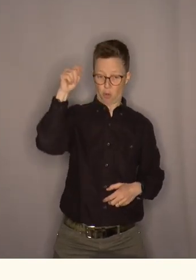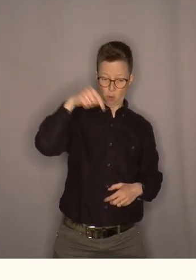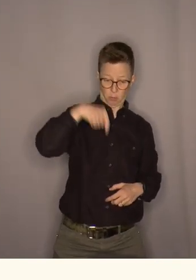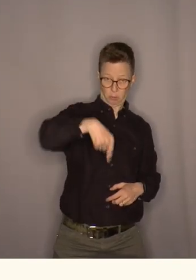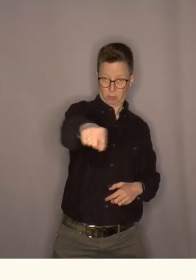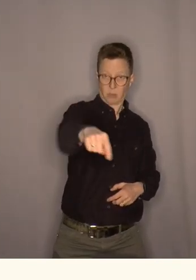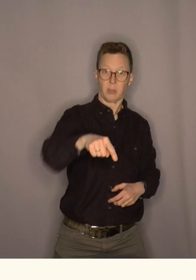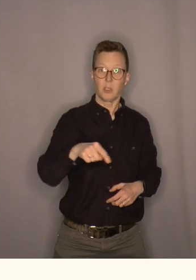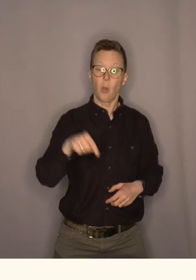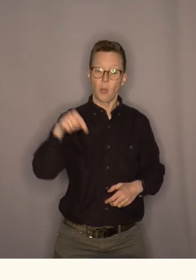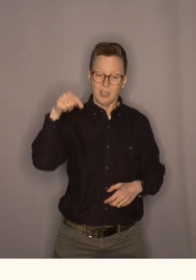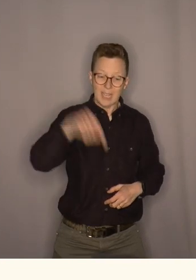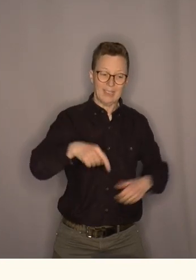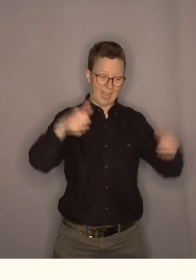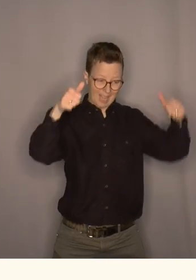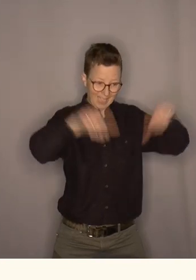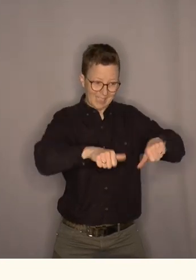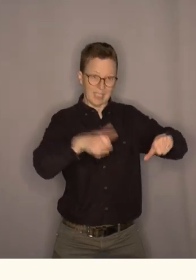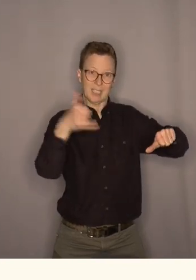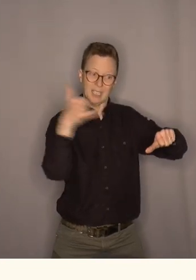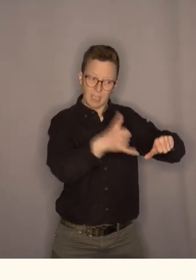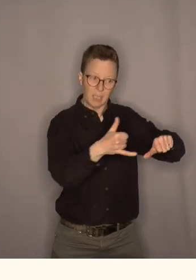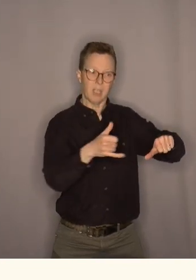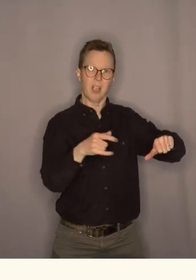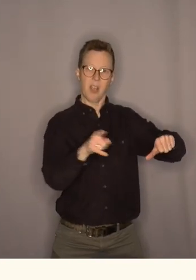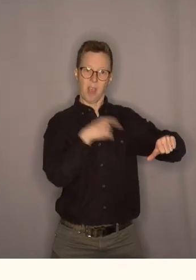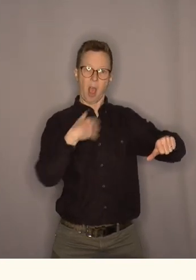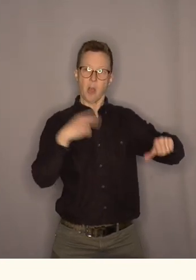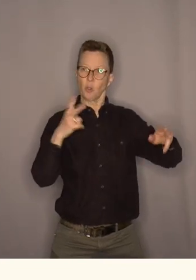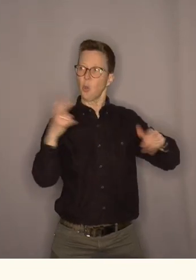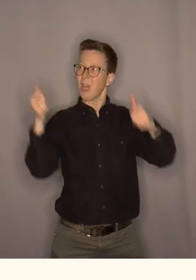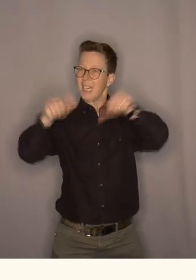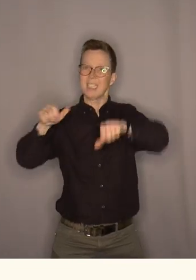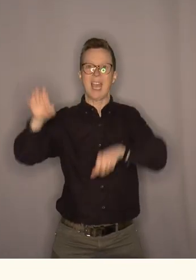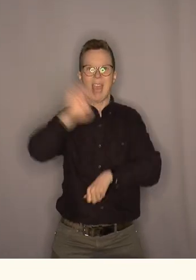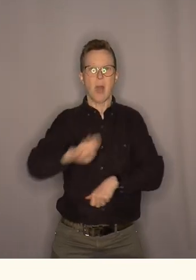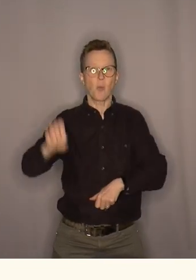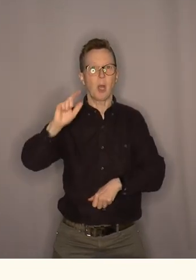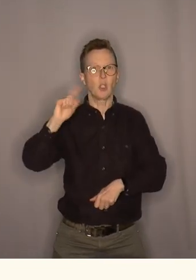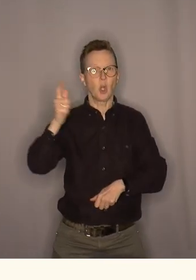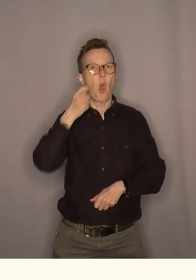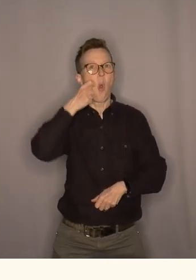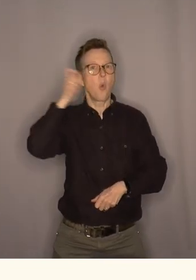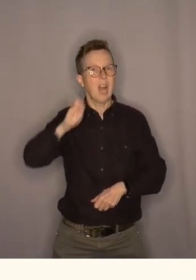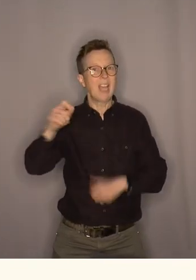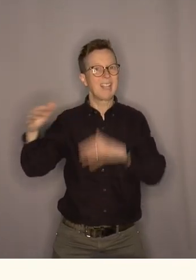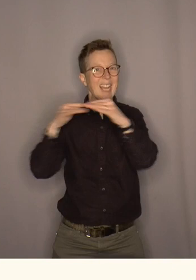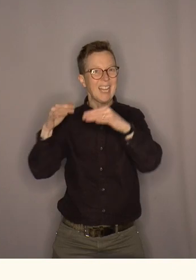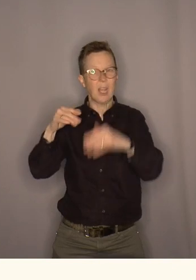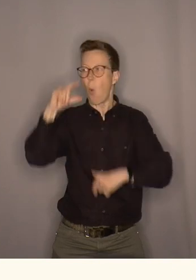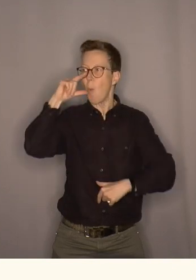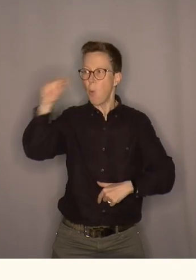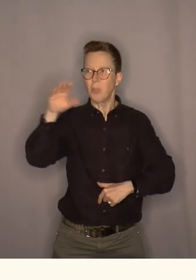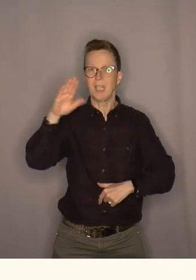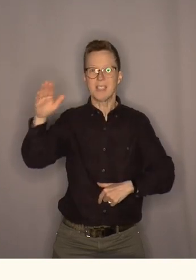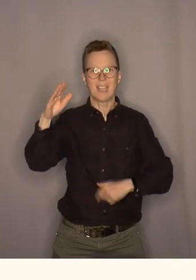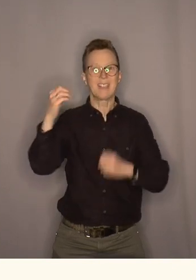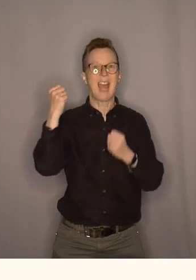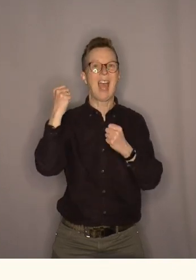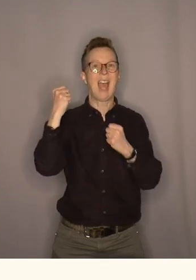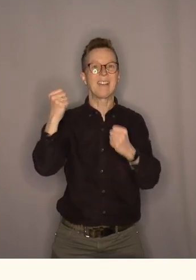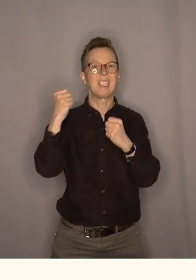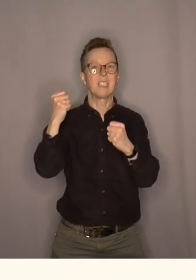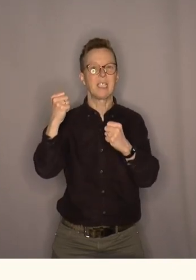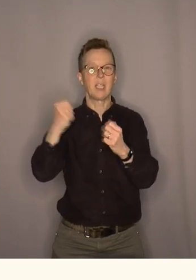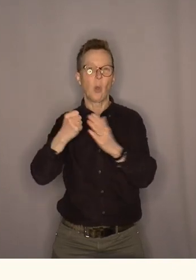Så i denne krisen hvor vi også har en krise i Europa på grunn av Ukrainerkrigen og på grunn av Putins energiutpressing